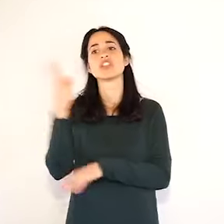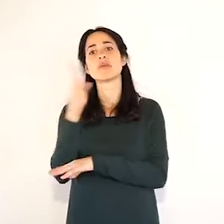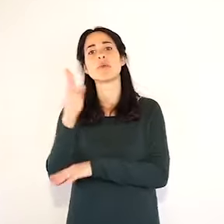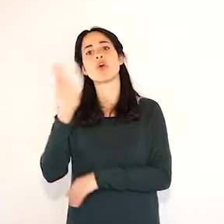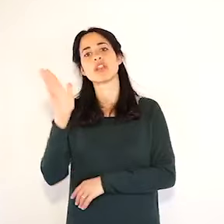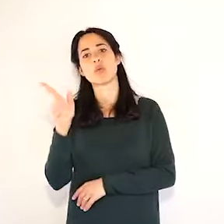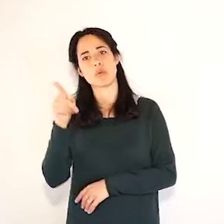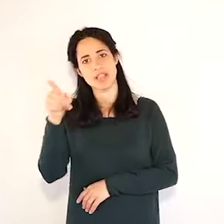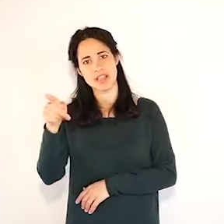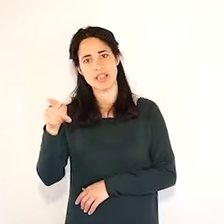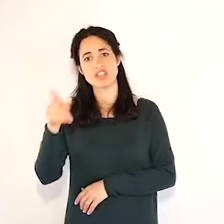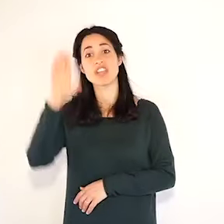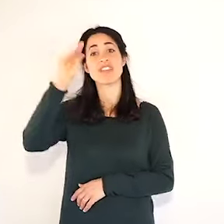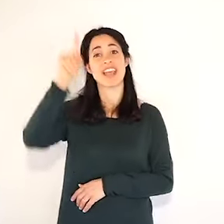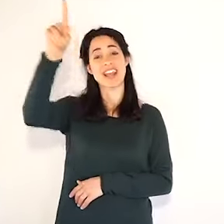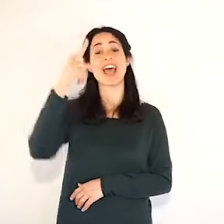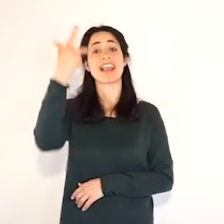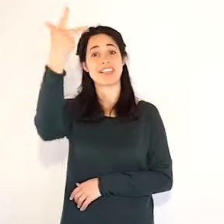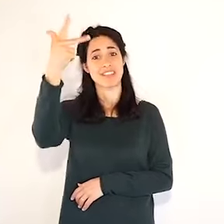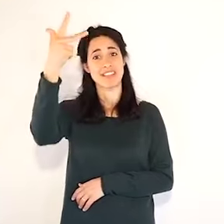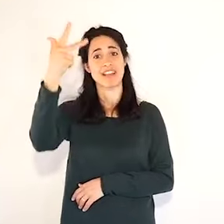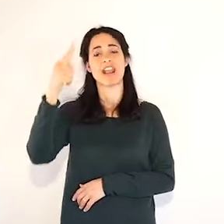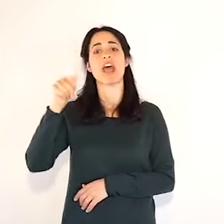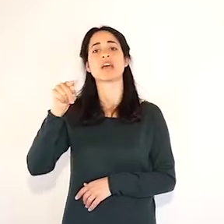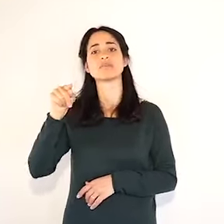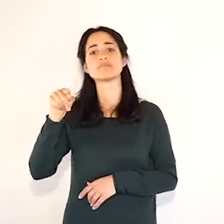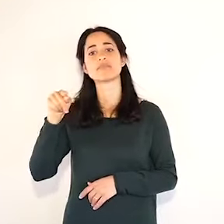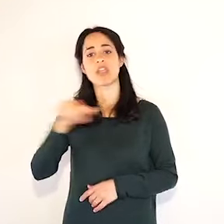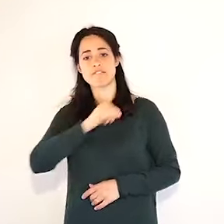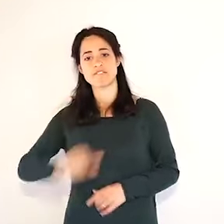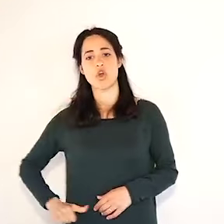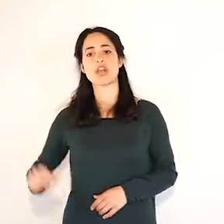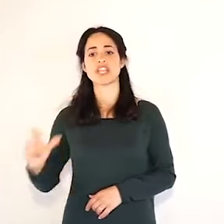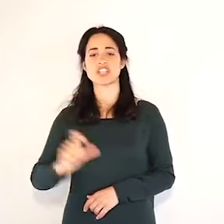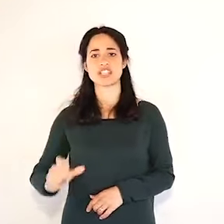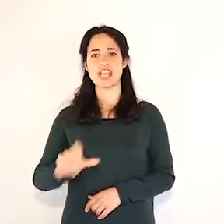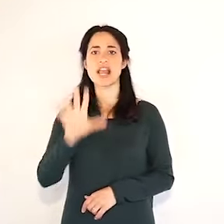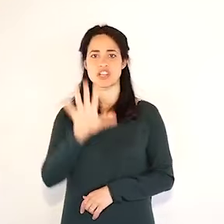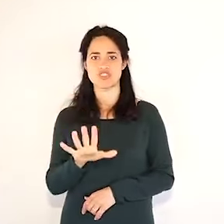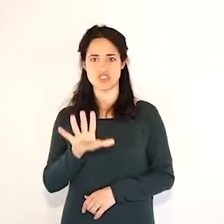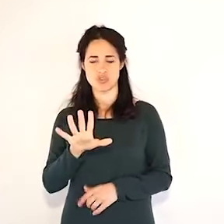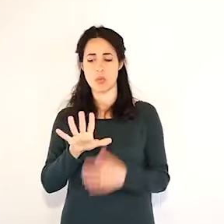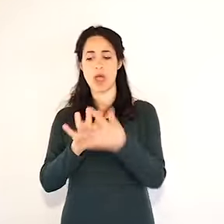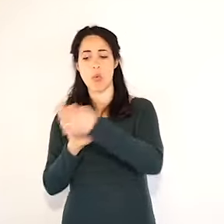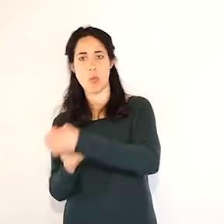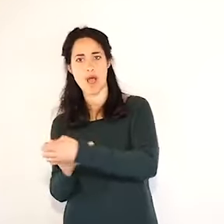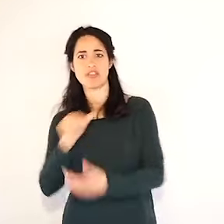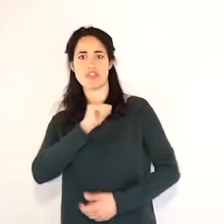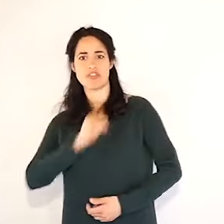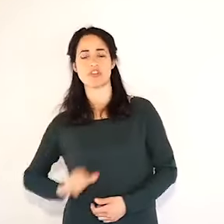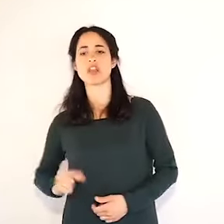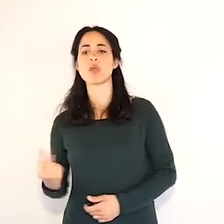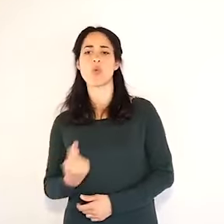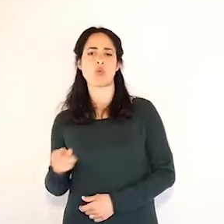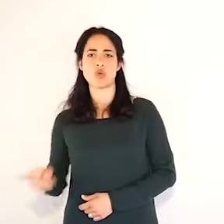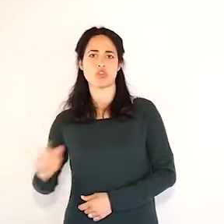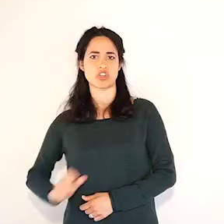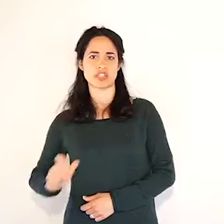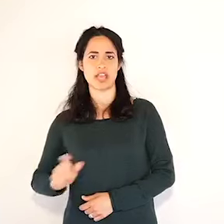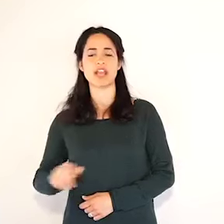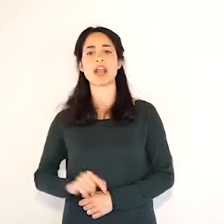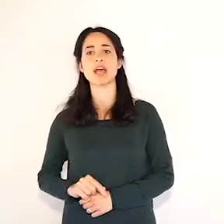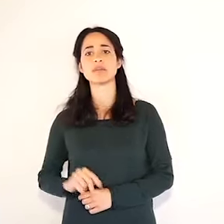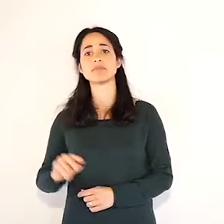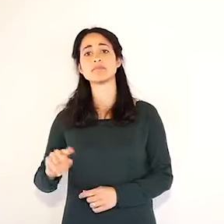Cesena, 4 a Forlì e 1 a Cesena e 2 in quella di Rimini. Non abbiamo decessi